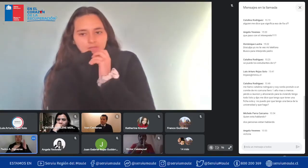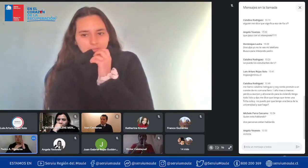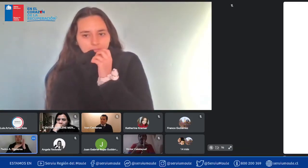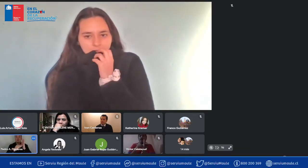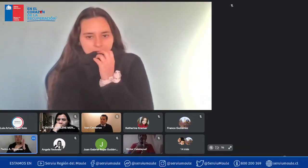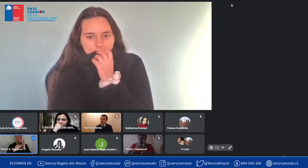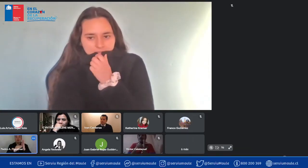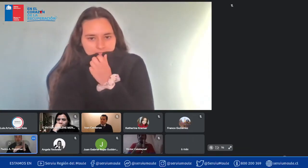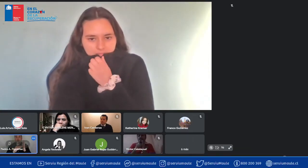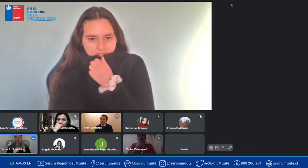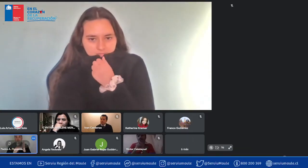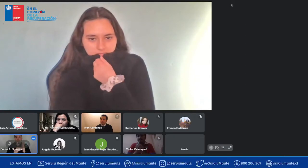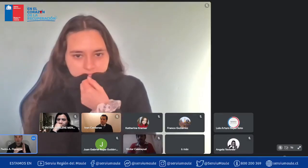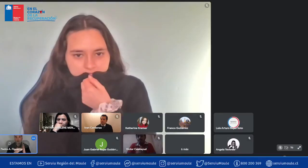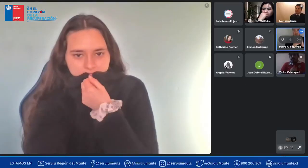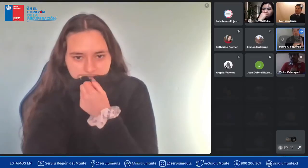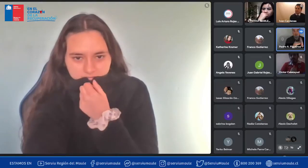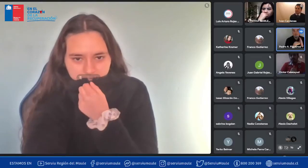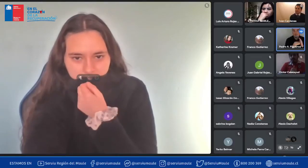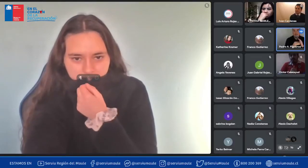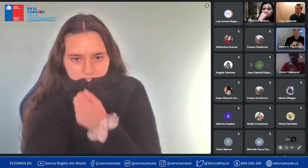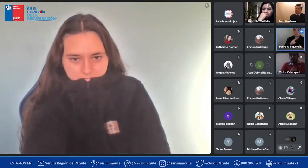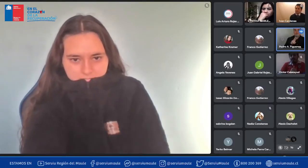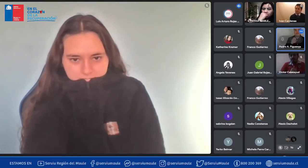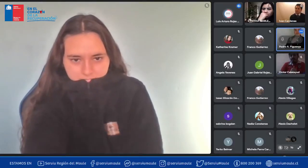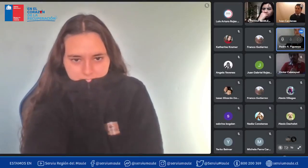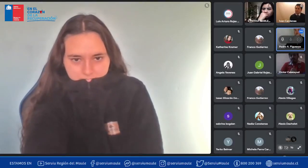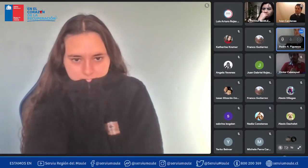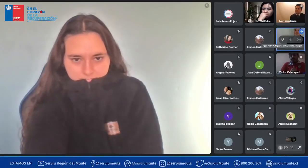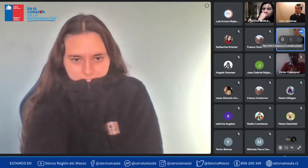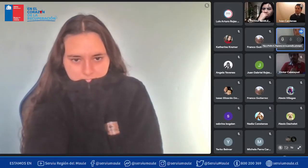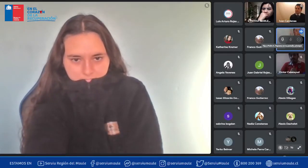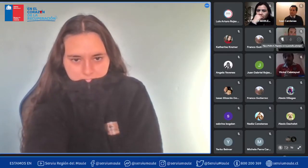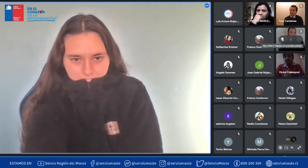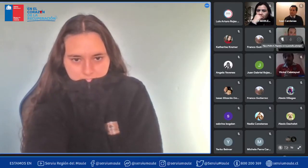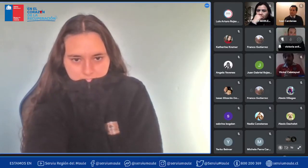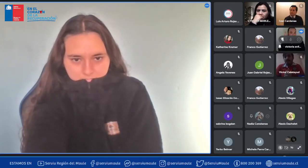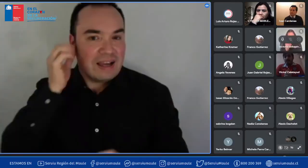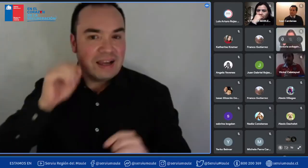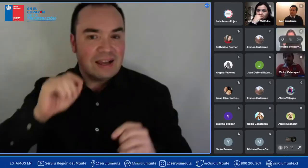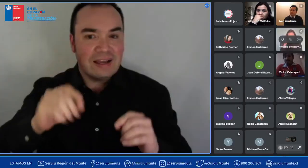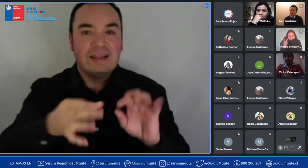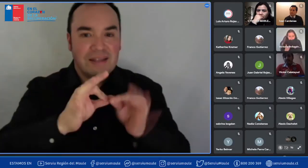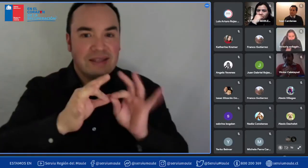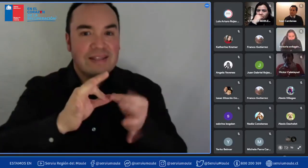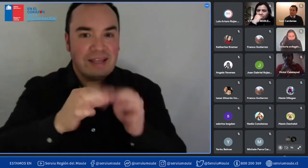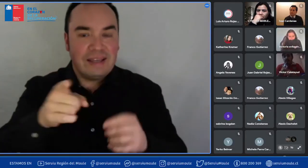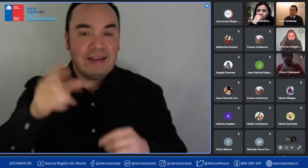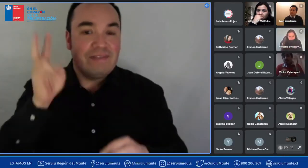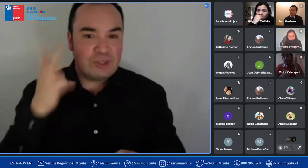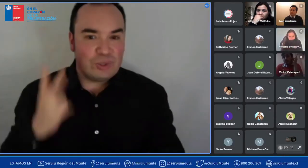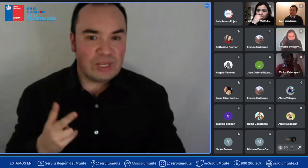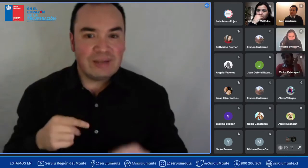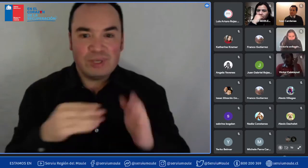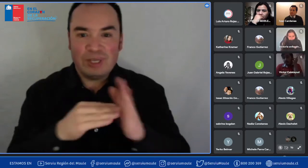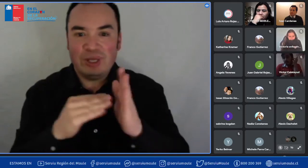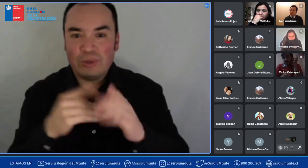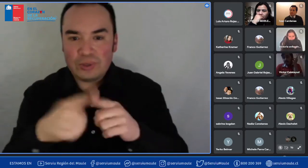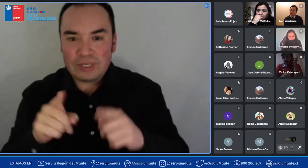Victoria está ella Victoria y el otro que se llama Víctor Víctor